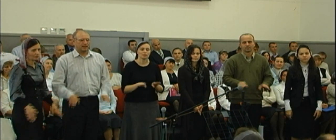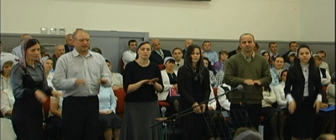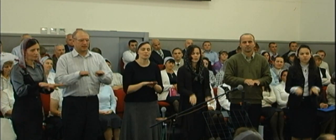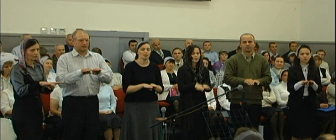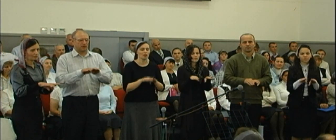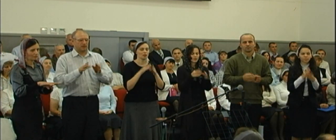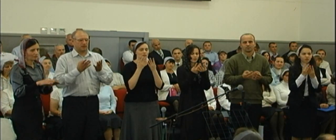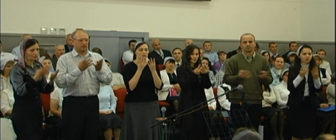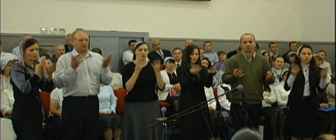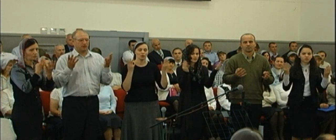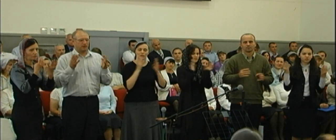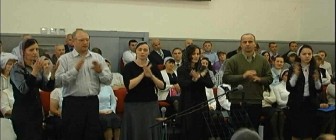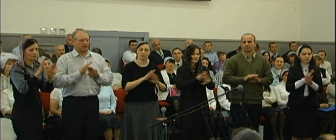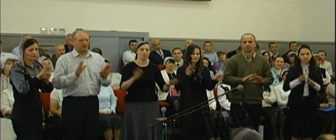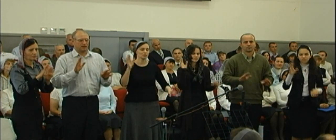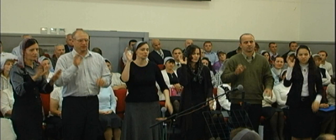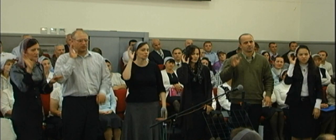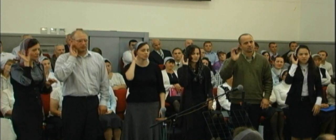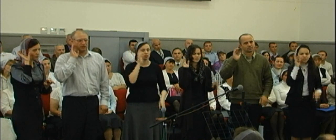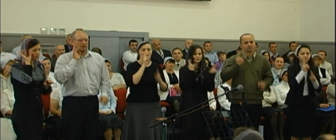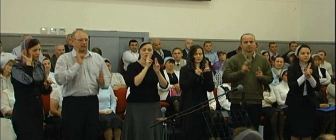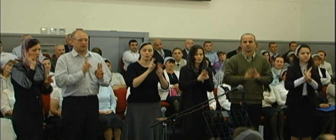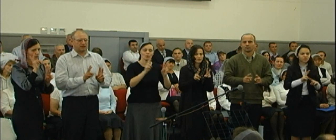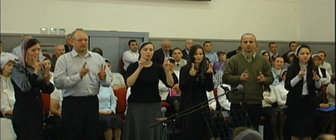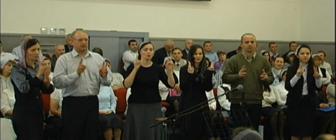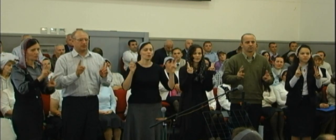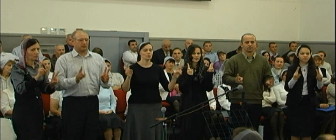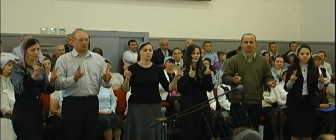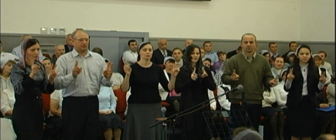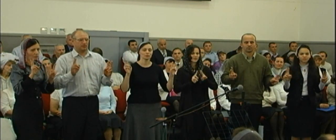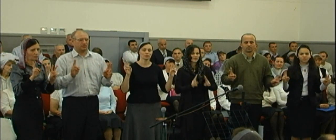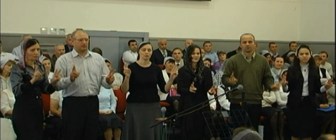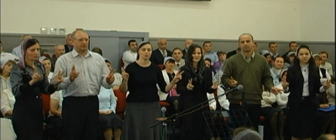Такого хора не слыхал никто